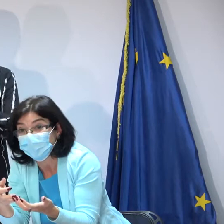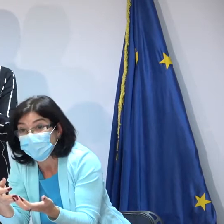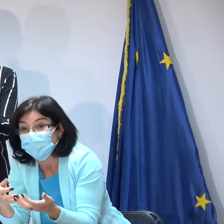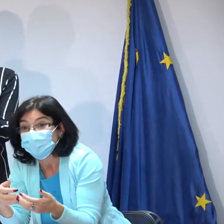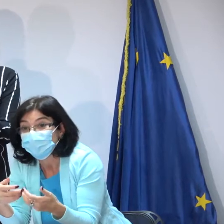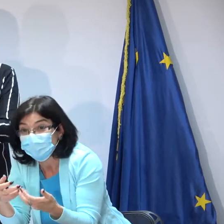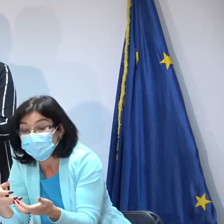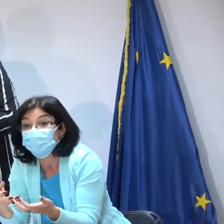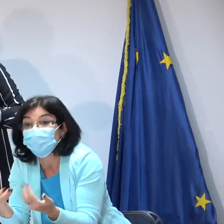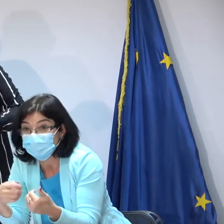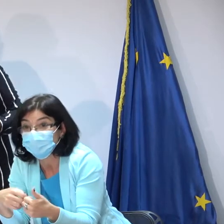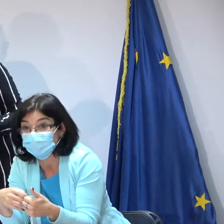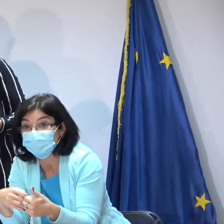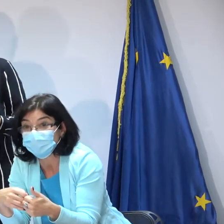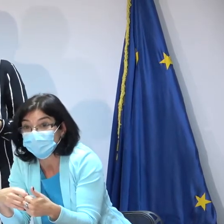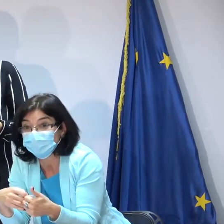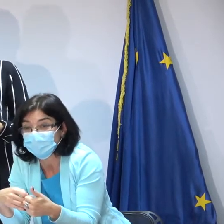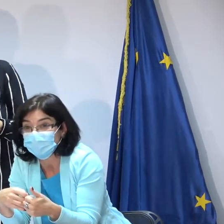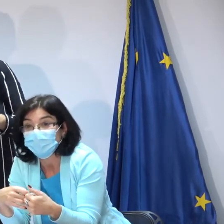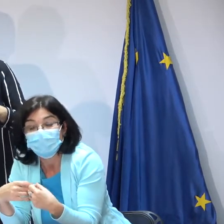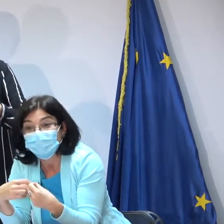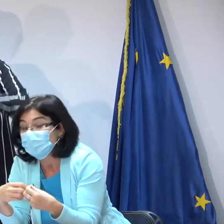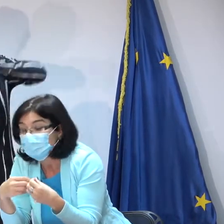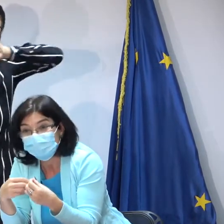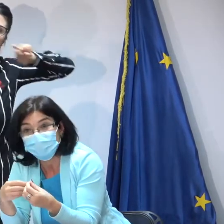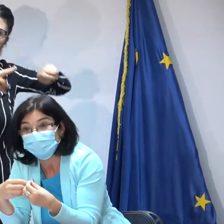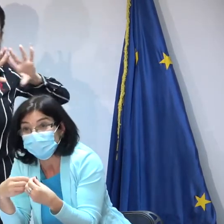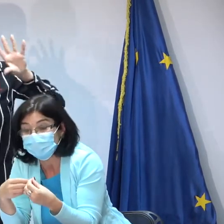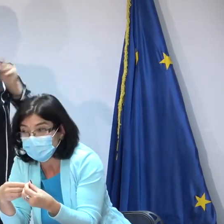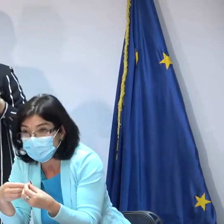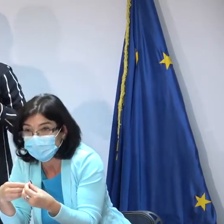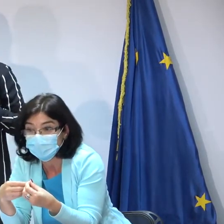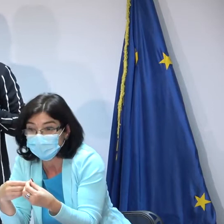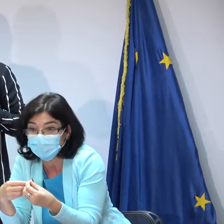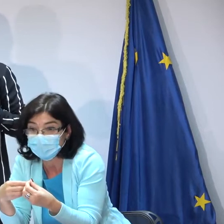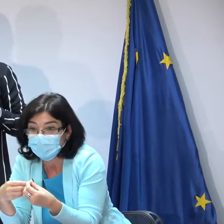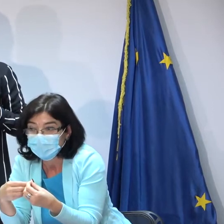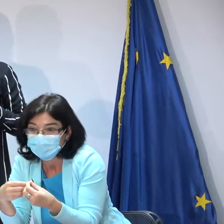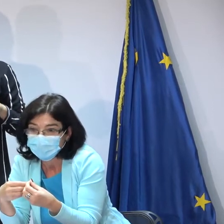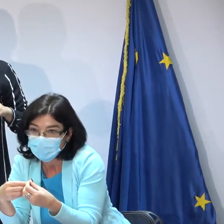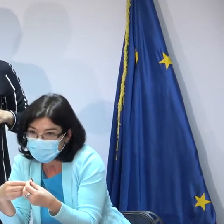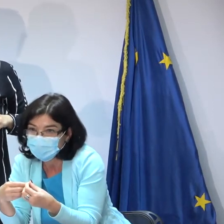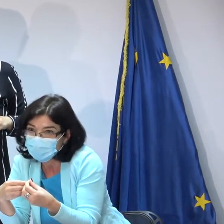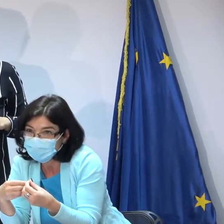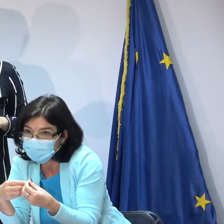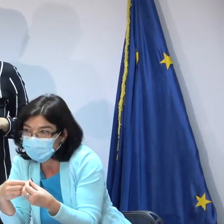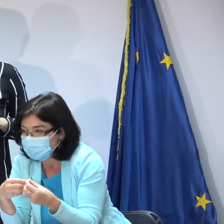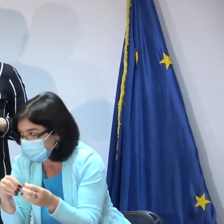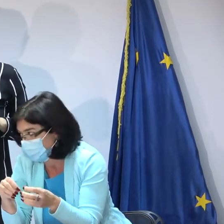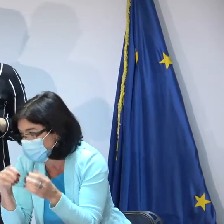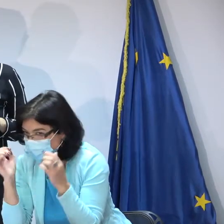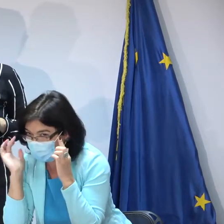ceva astfel încât copilul să poată reveni în familie era exclusiv de aplicare și de aș pună